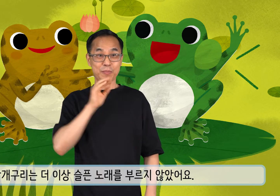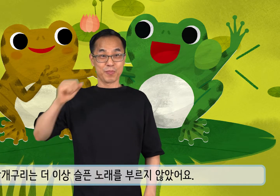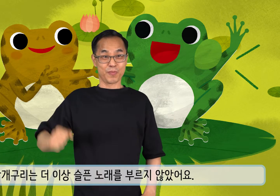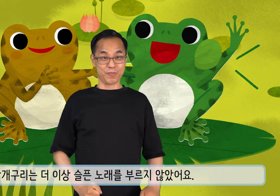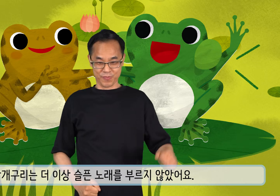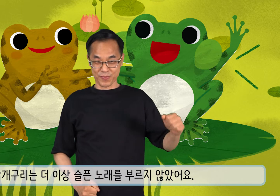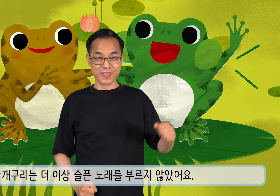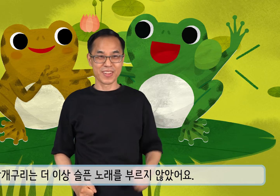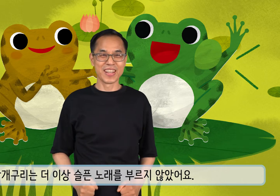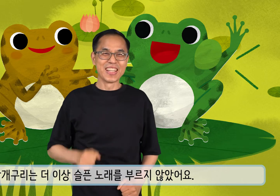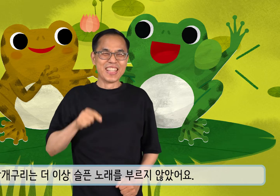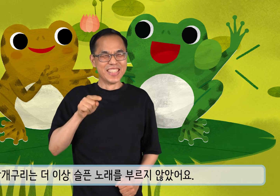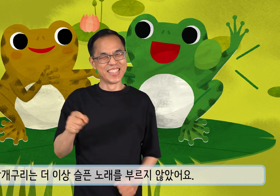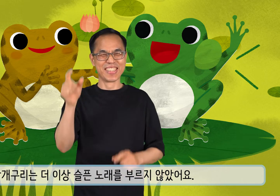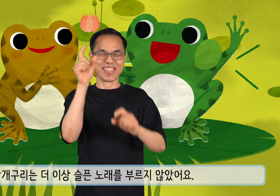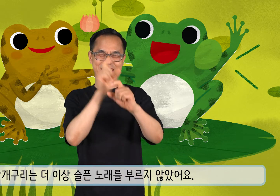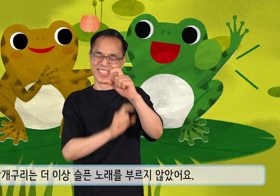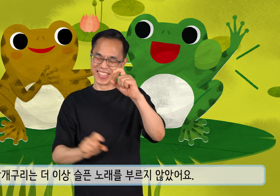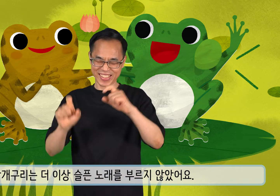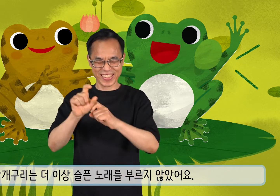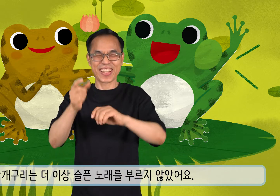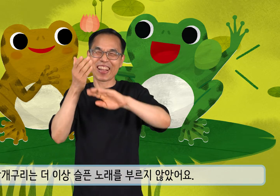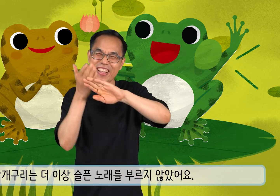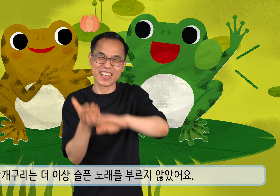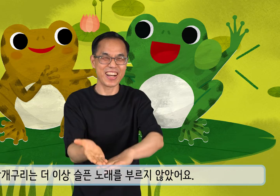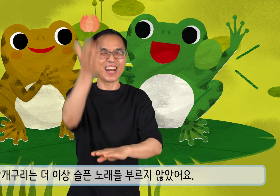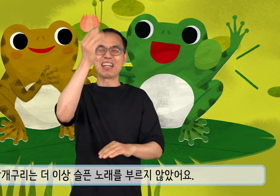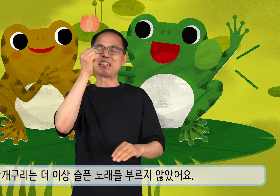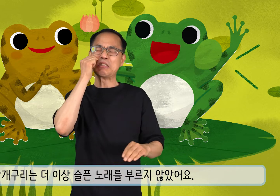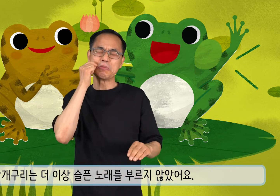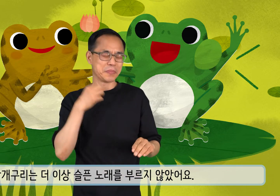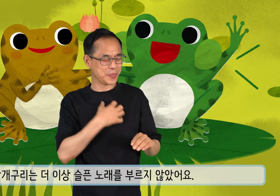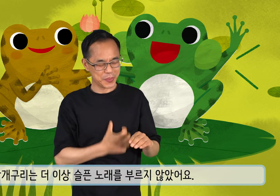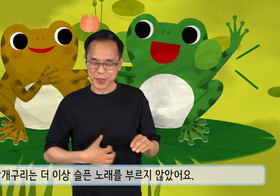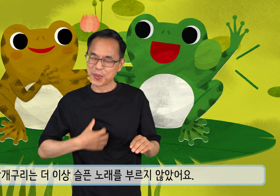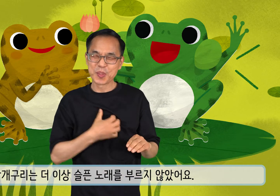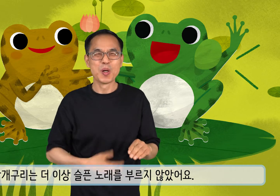참개구리는 더 이상 슬픈 노래를 부르지 않았어요.